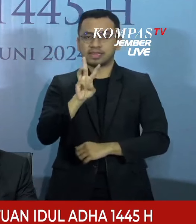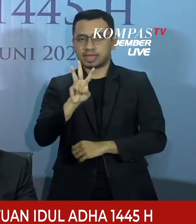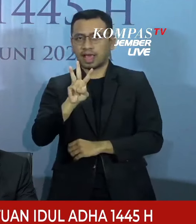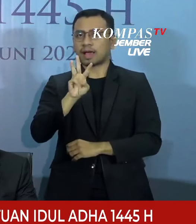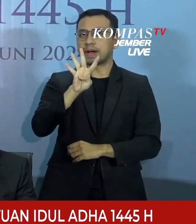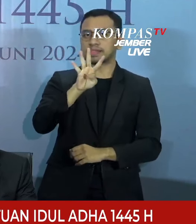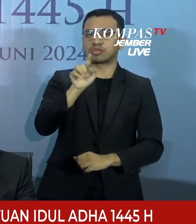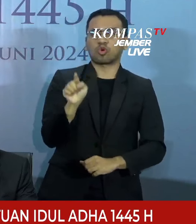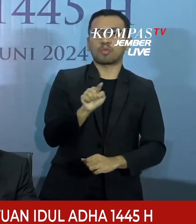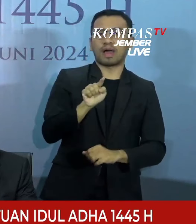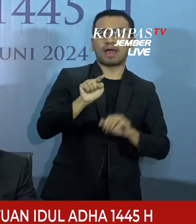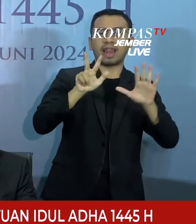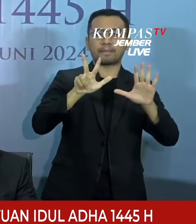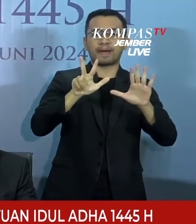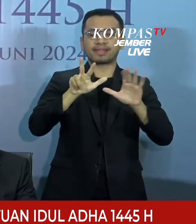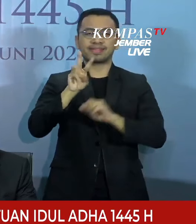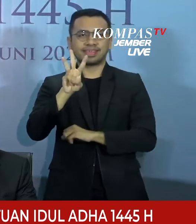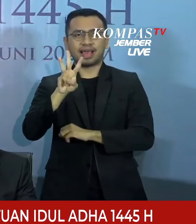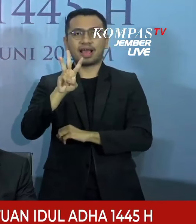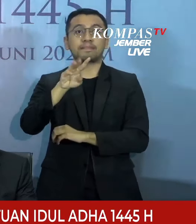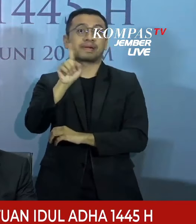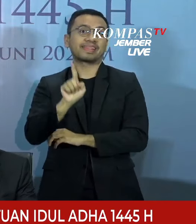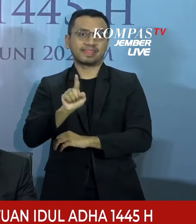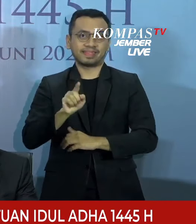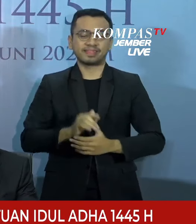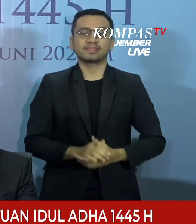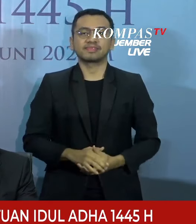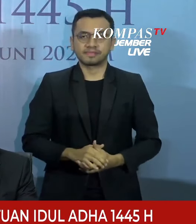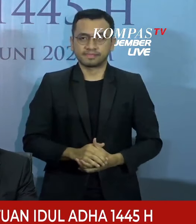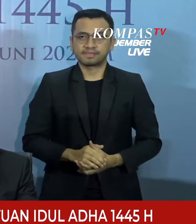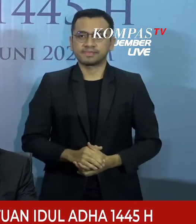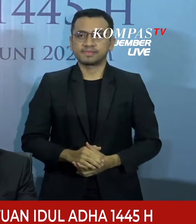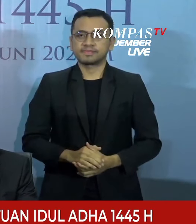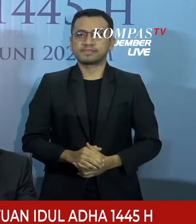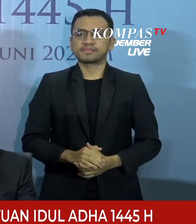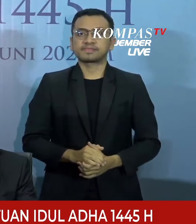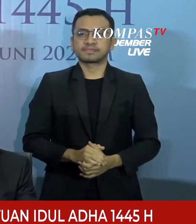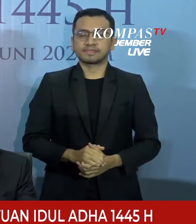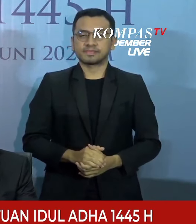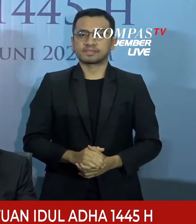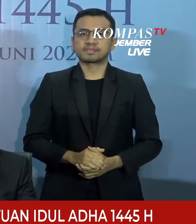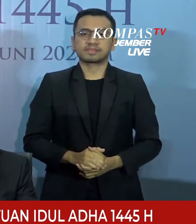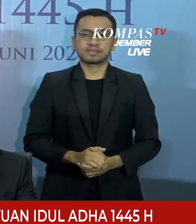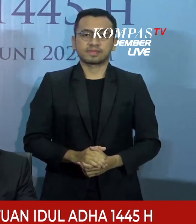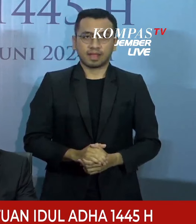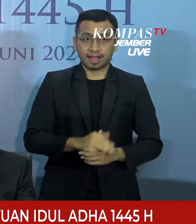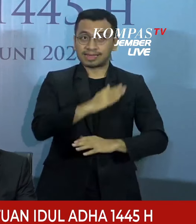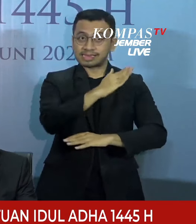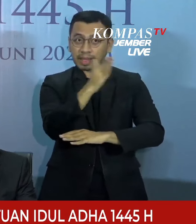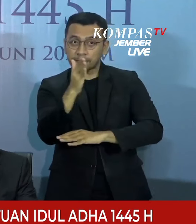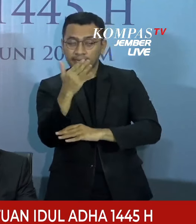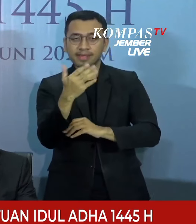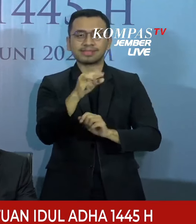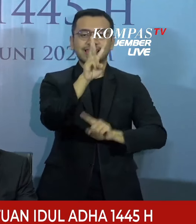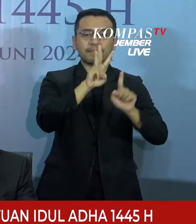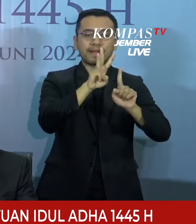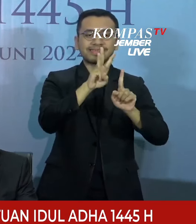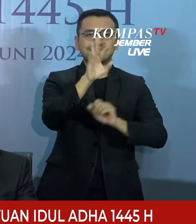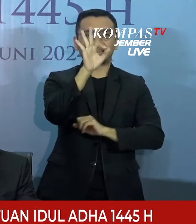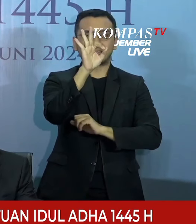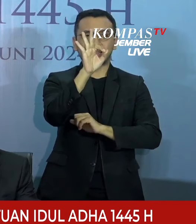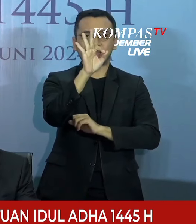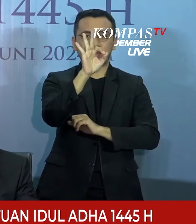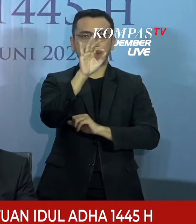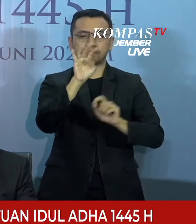,83 menit hingga 13 derajat 14